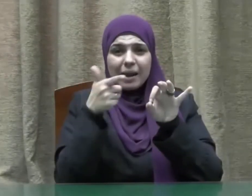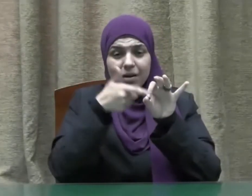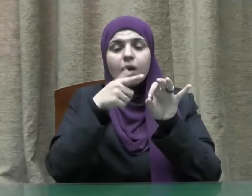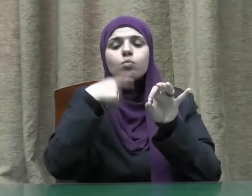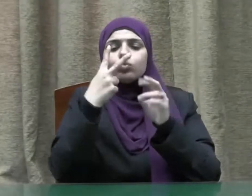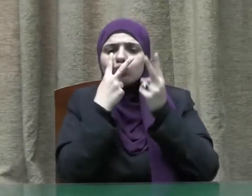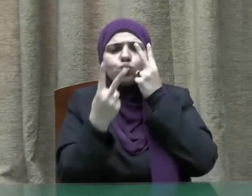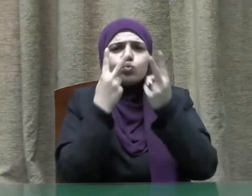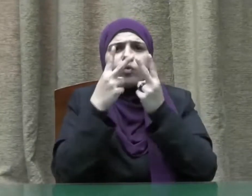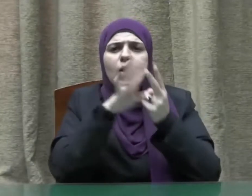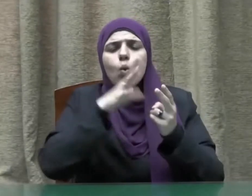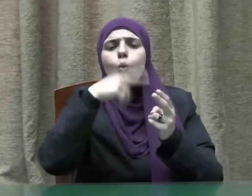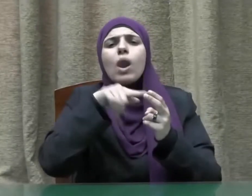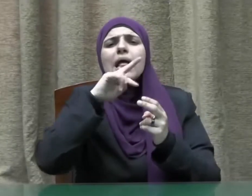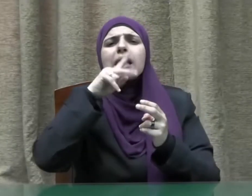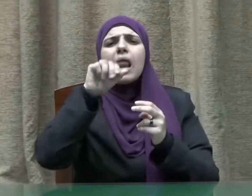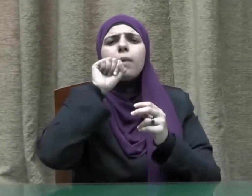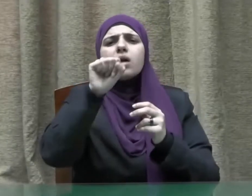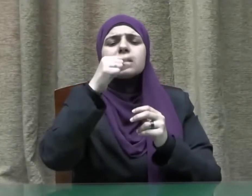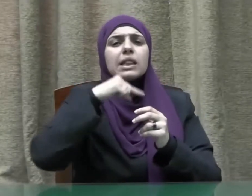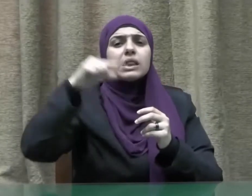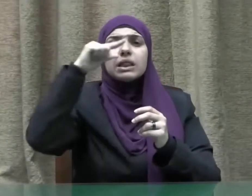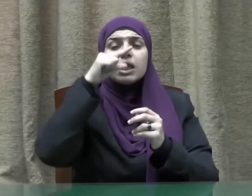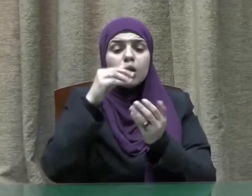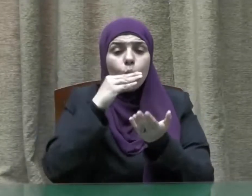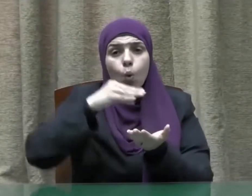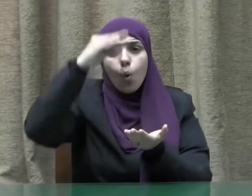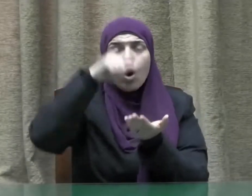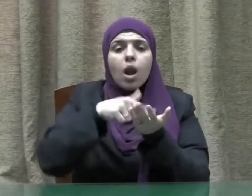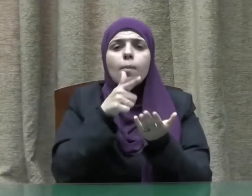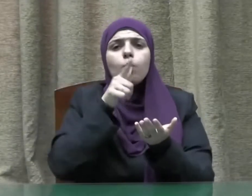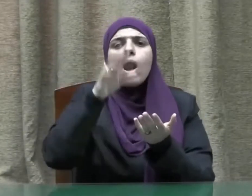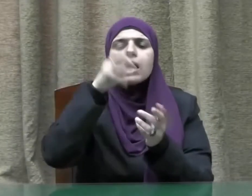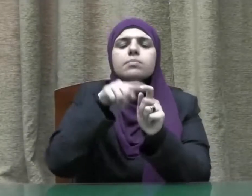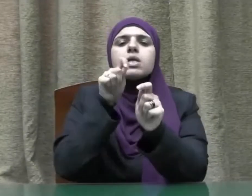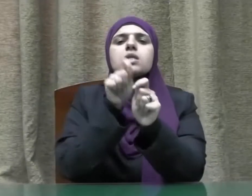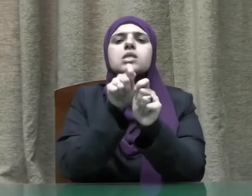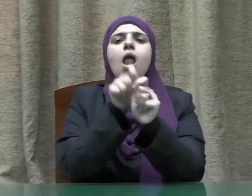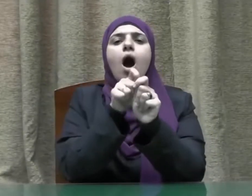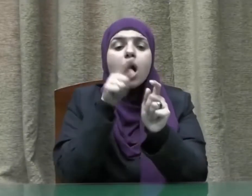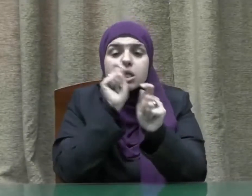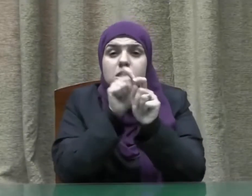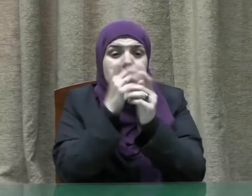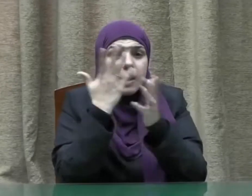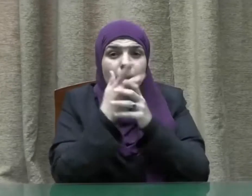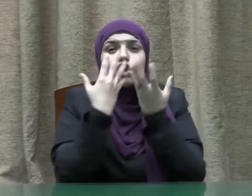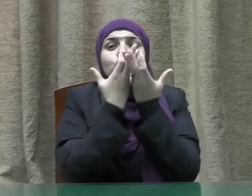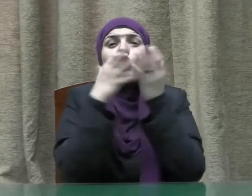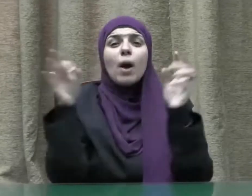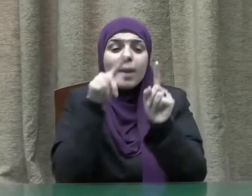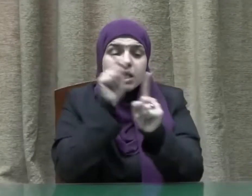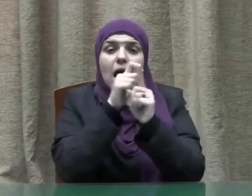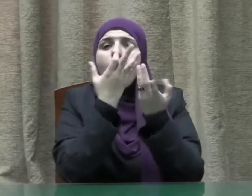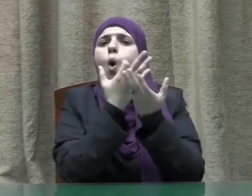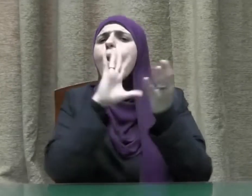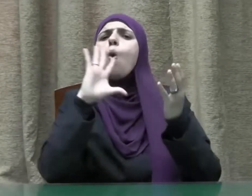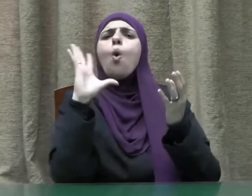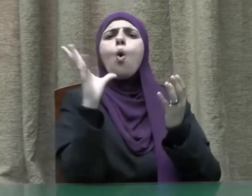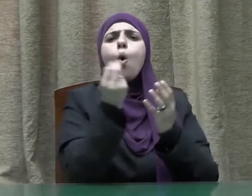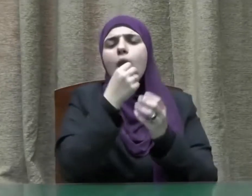يرى أن التعبير القرآنية قد جاء بكلمة إصلاح ليكون شاملا لكل